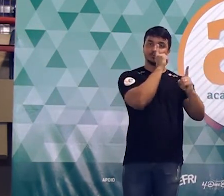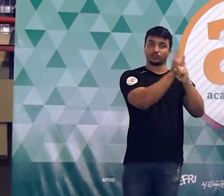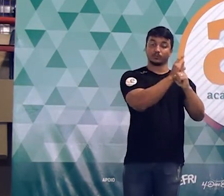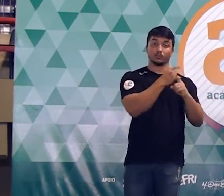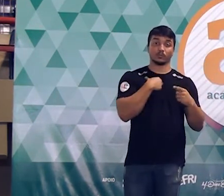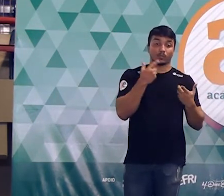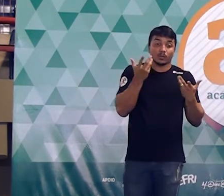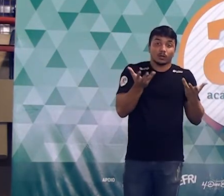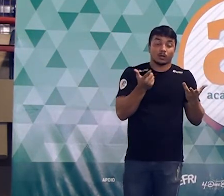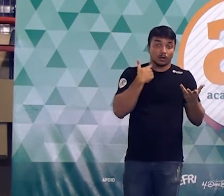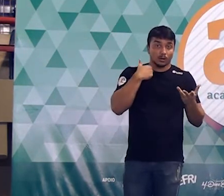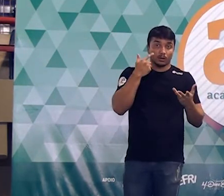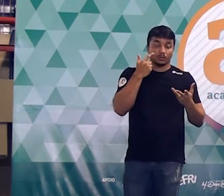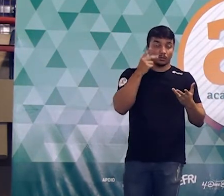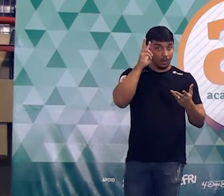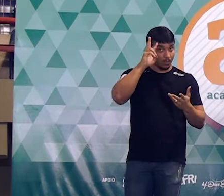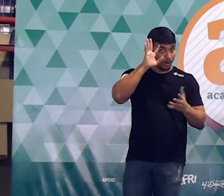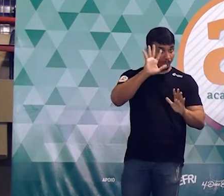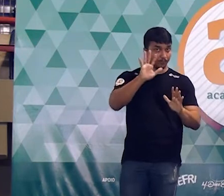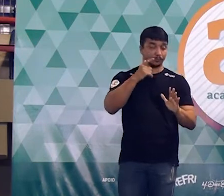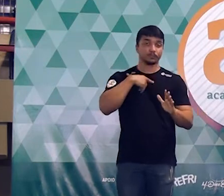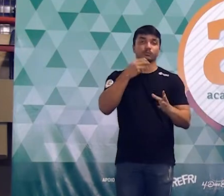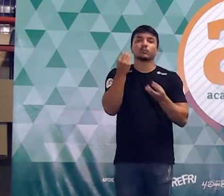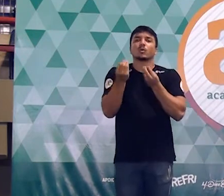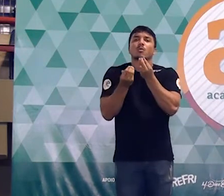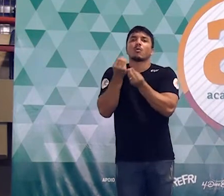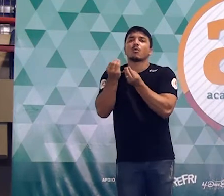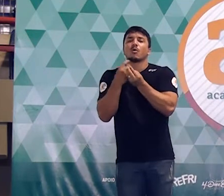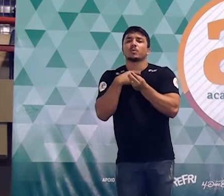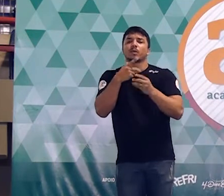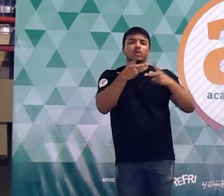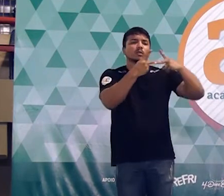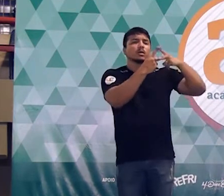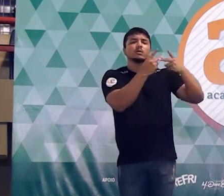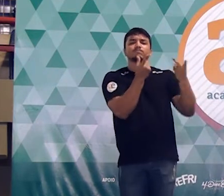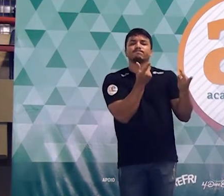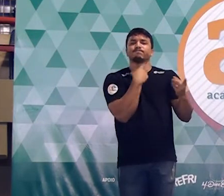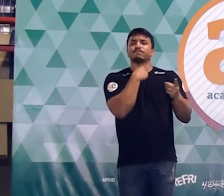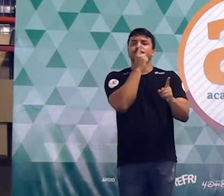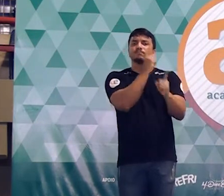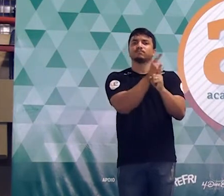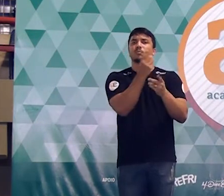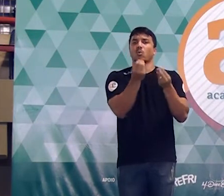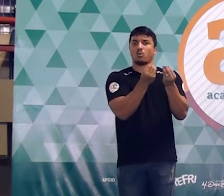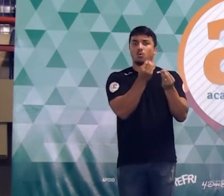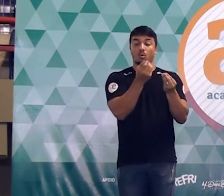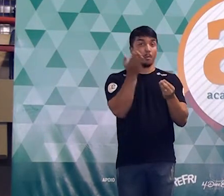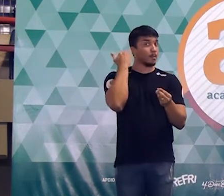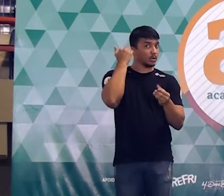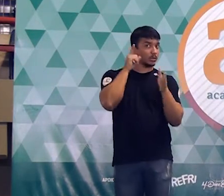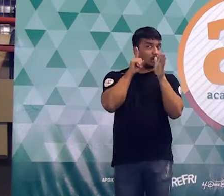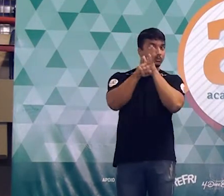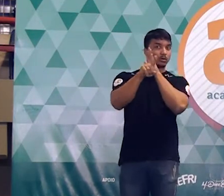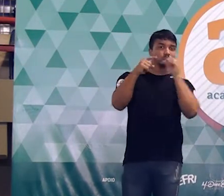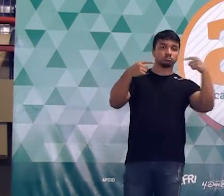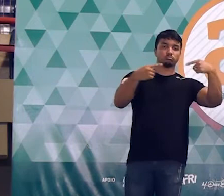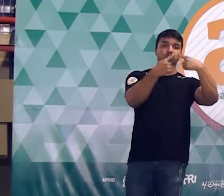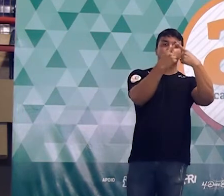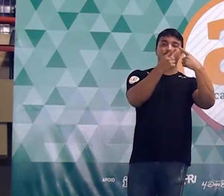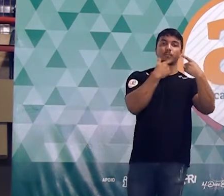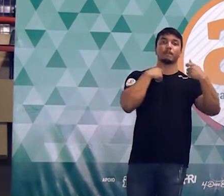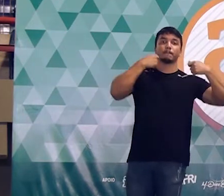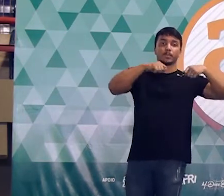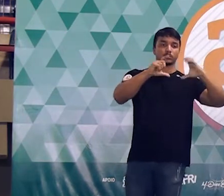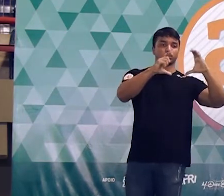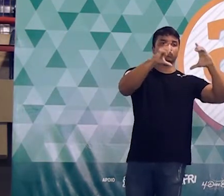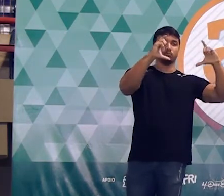tá? lembrando mais uma vez como é que esse triângulo apareceu? o enunciado que disse pra gente que eu precisava